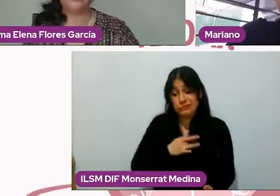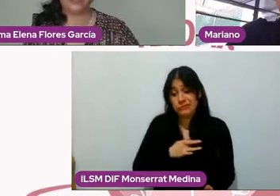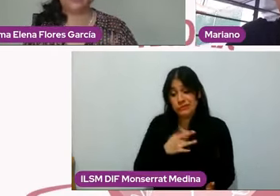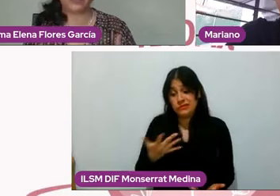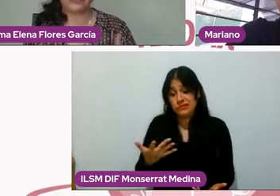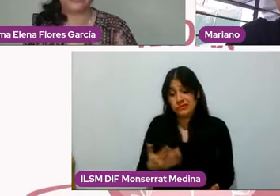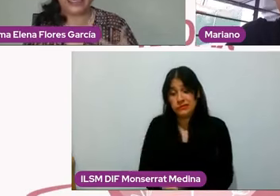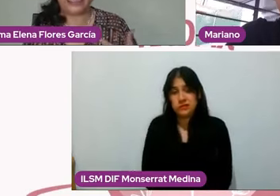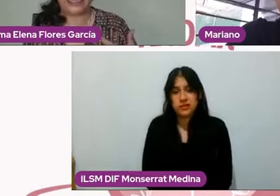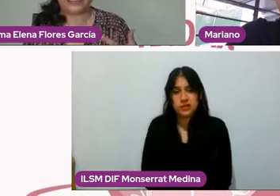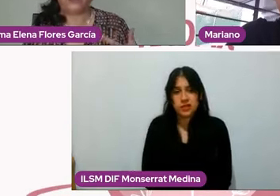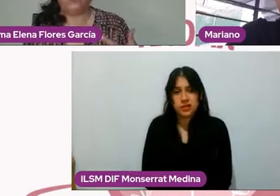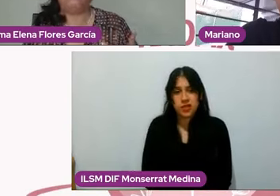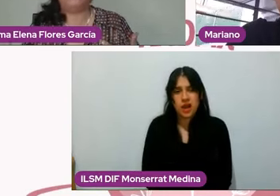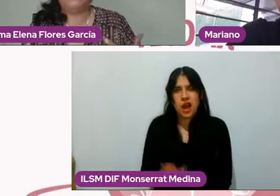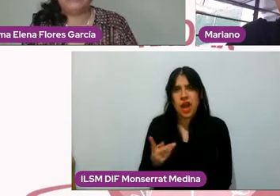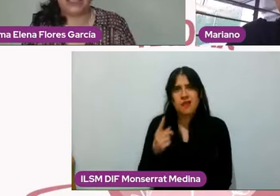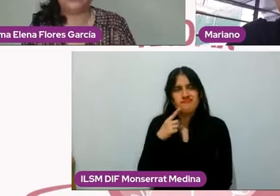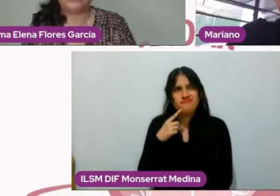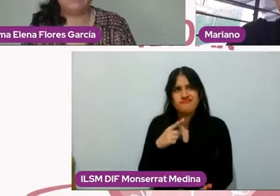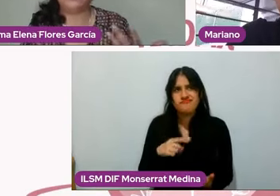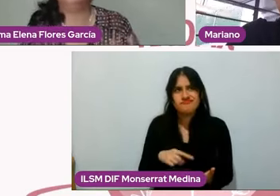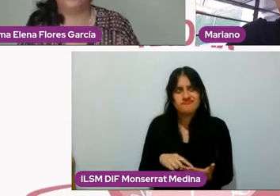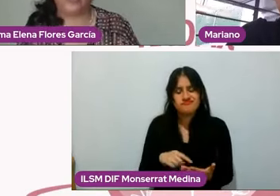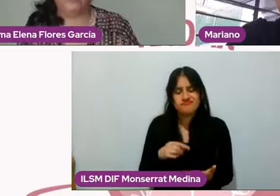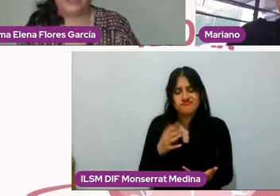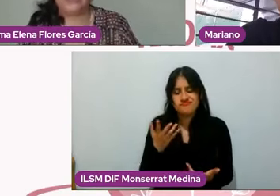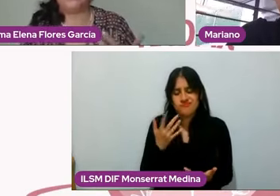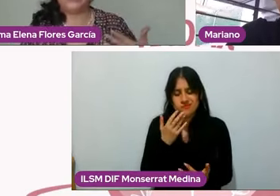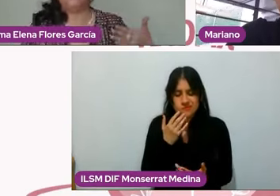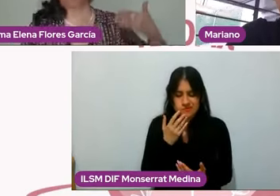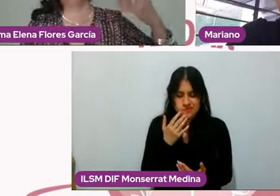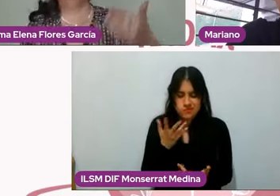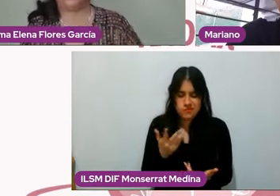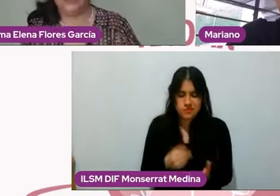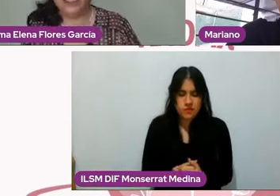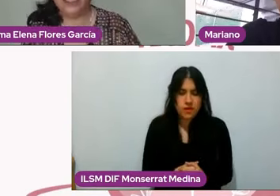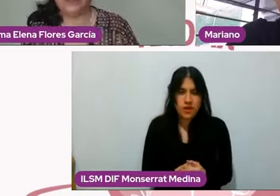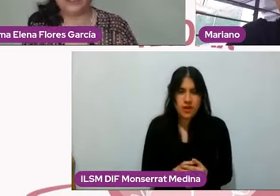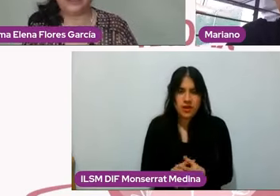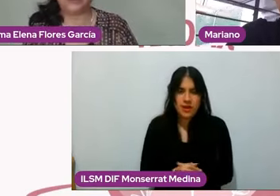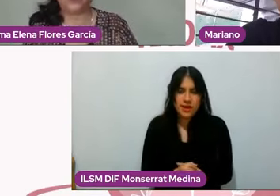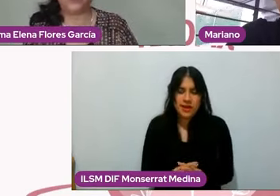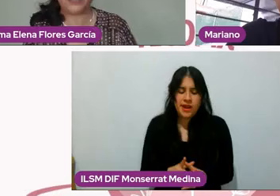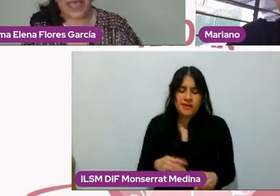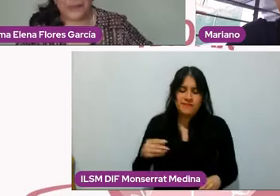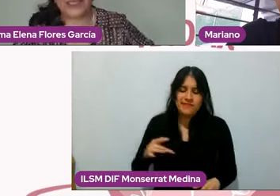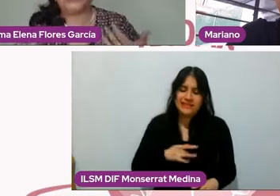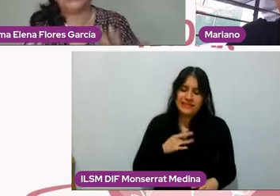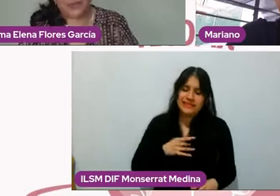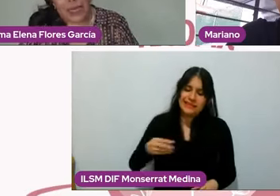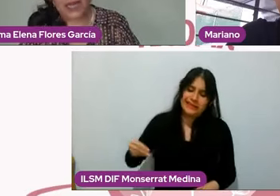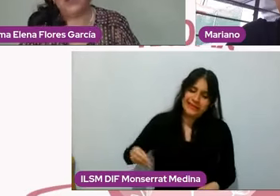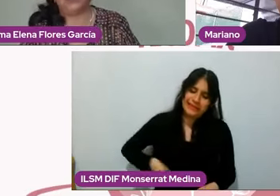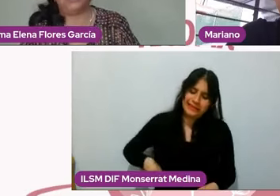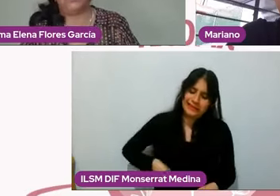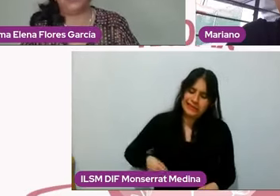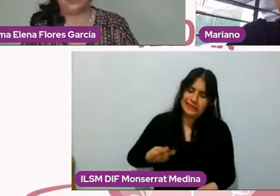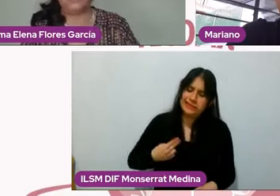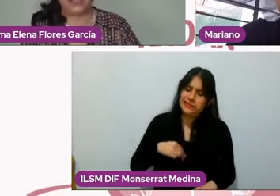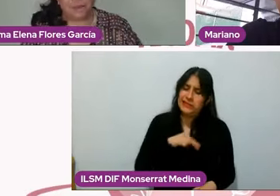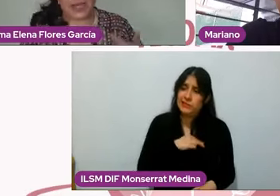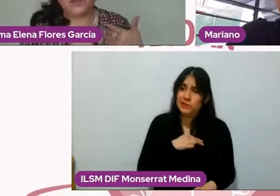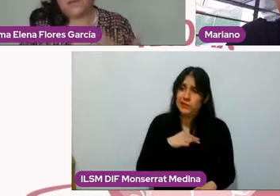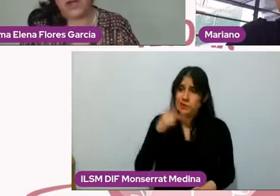¿Cuál sería, o sea, la culpabilidad o el sentimiento de culpa iría en contra de esta responsabilidad? ¿Habría que trabajarlo